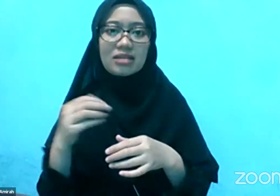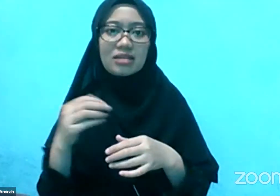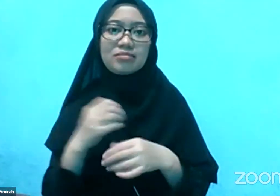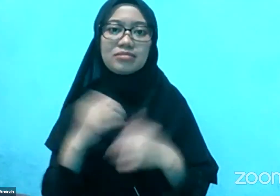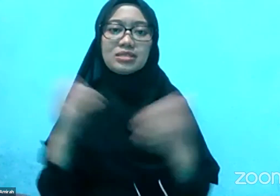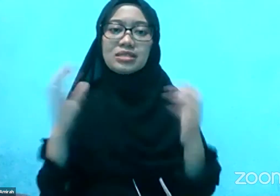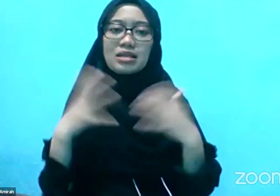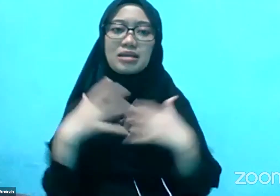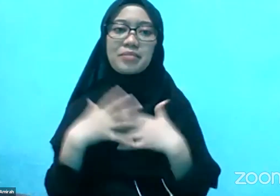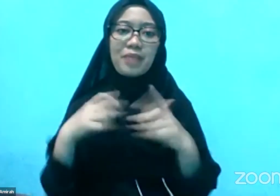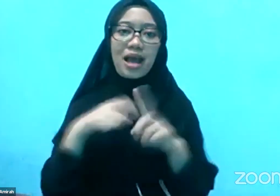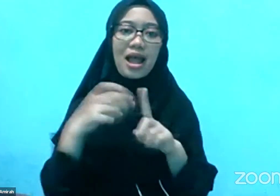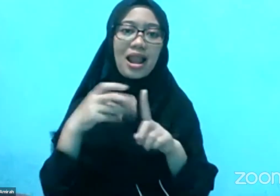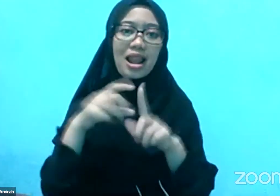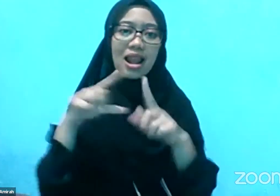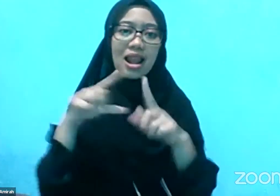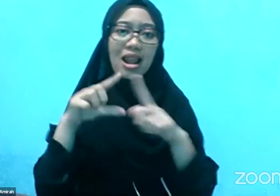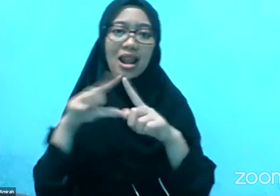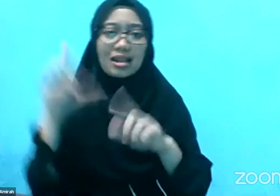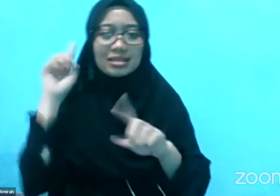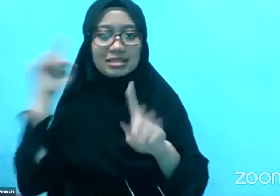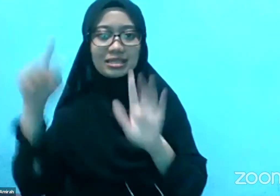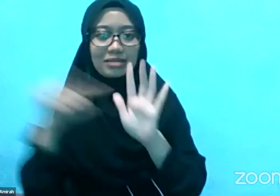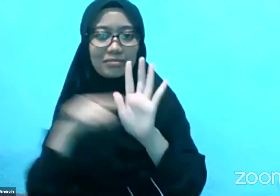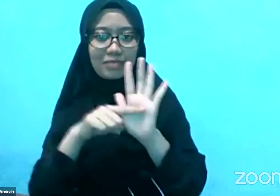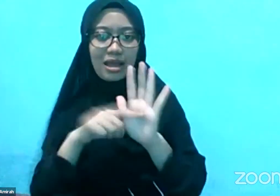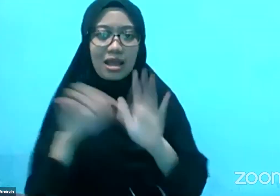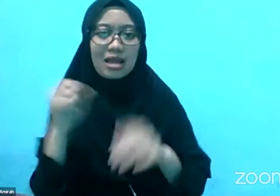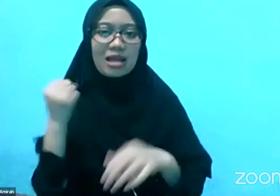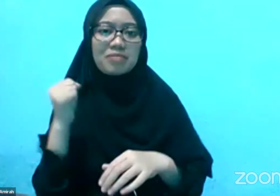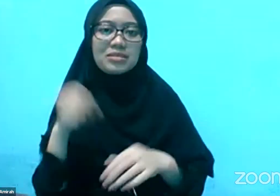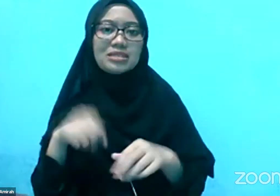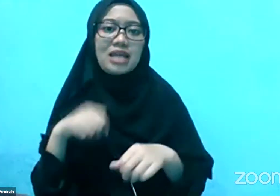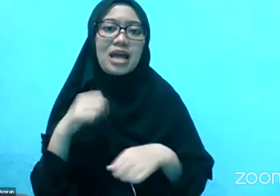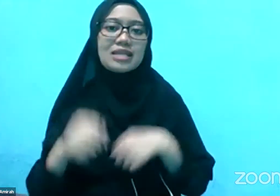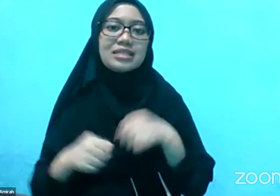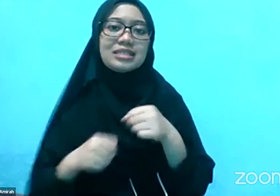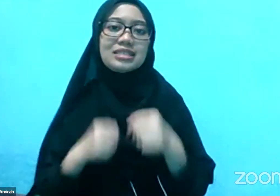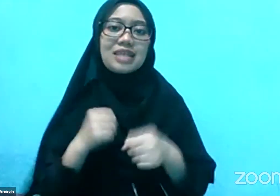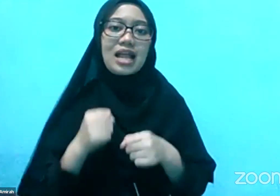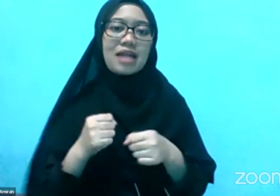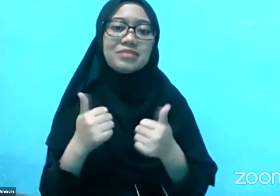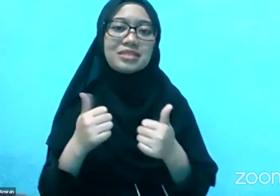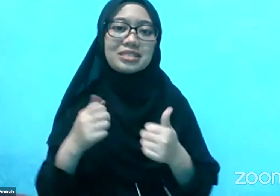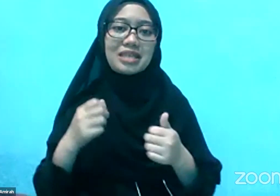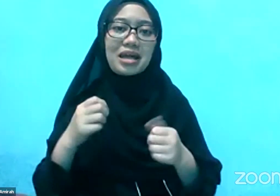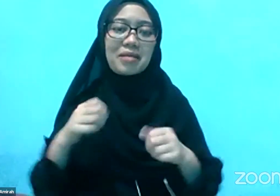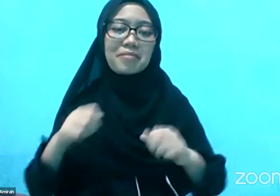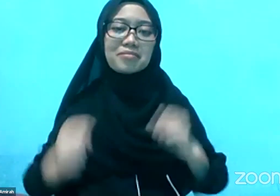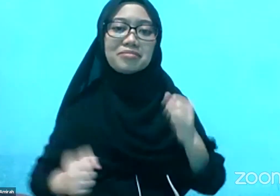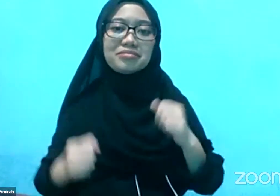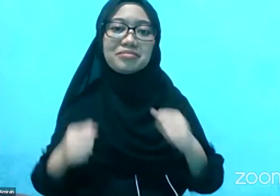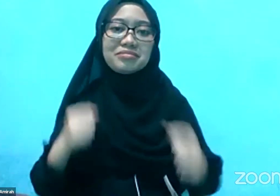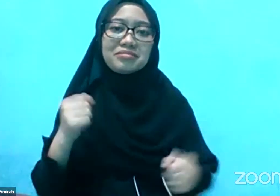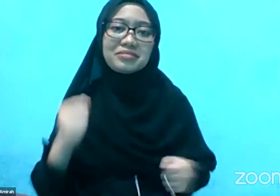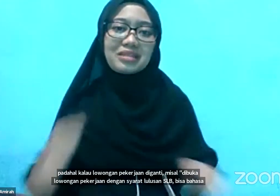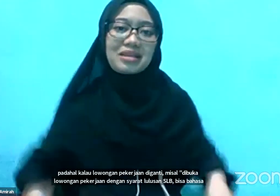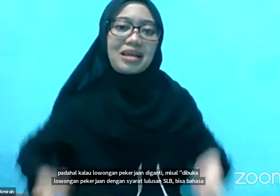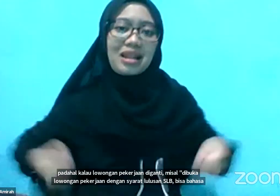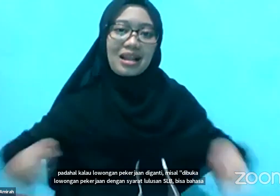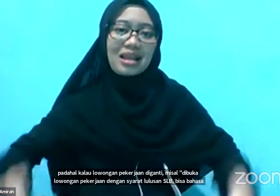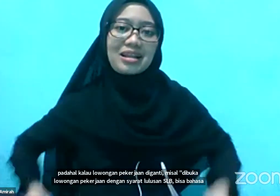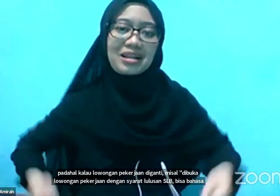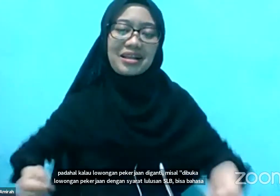Bisa berjalan Mahir menyetir Kursi roda elektrik Dan kuateng korup seharian